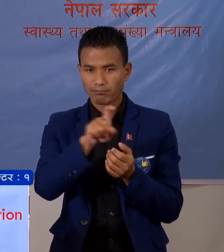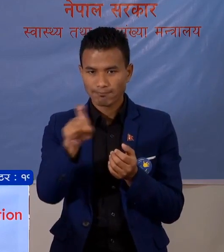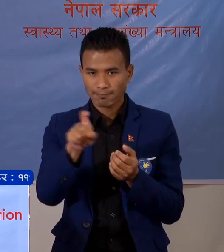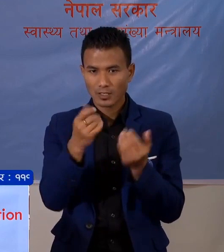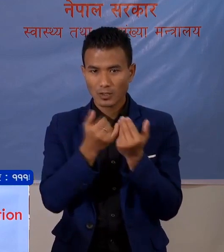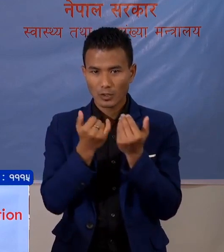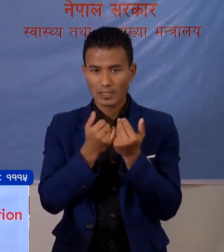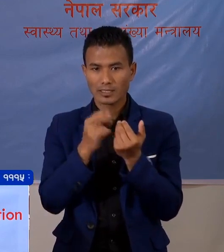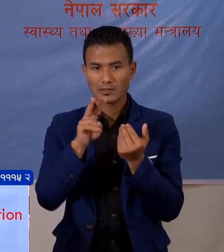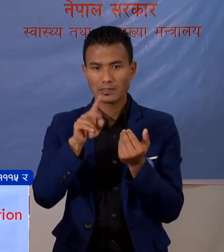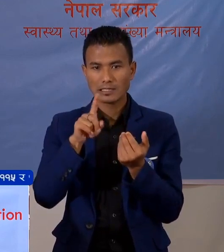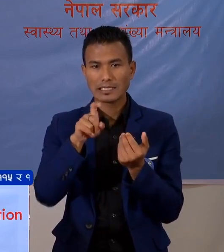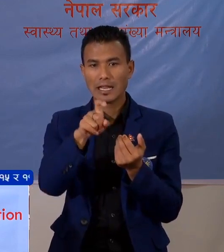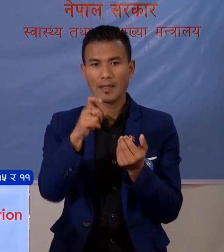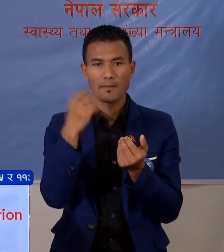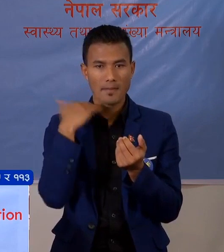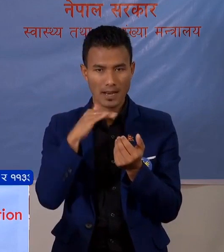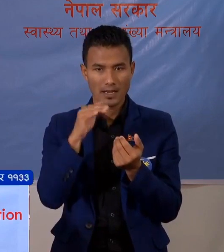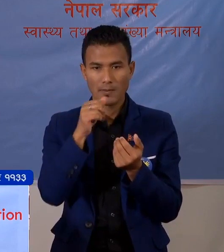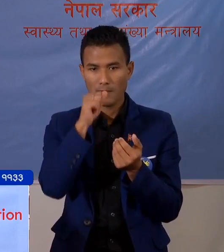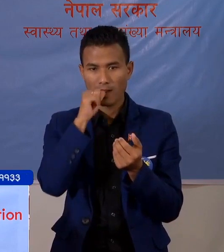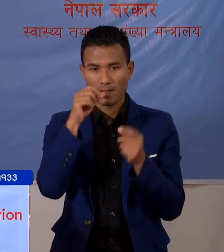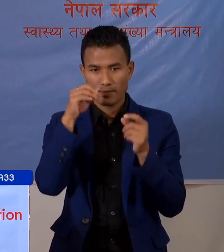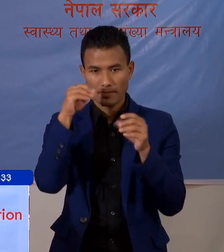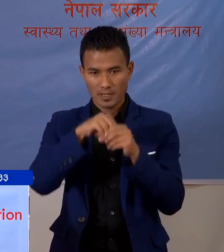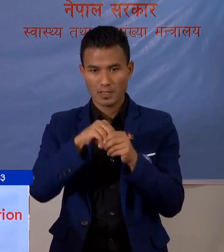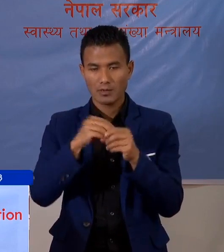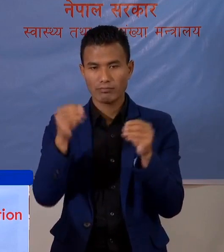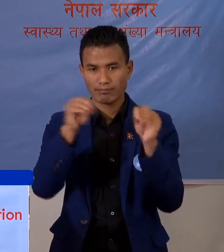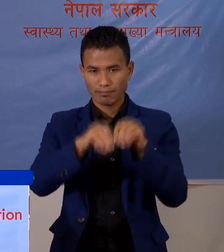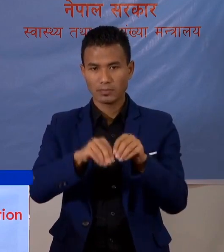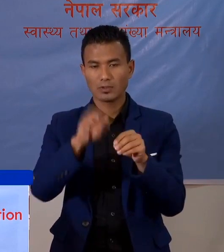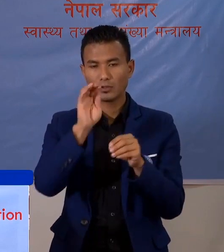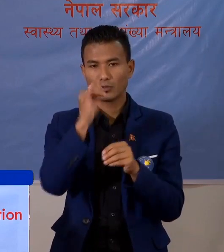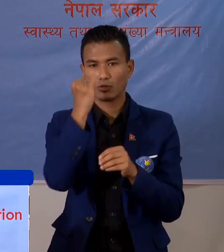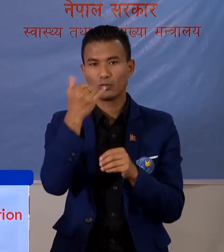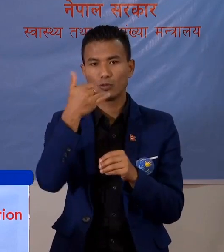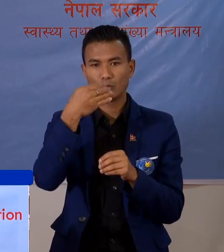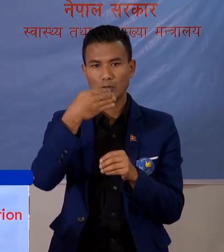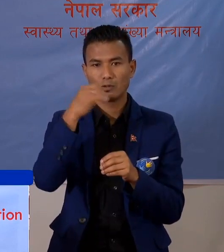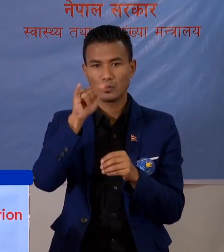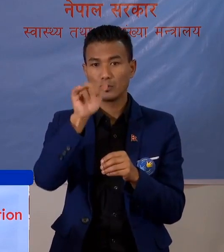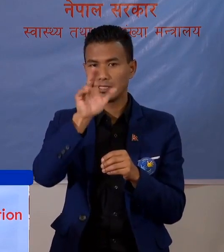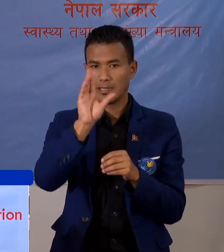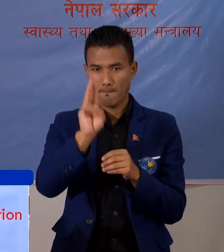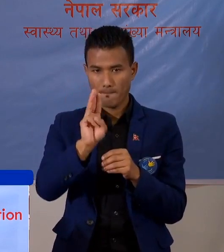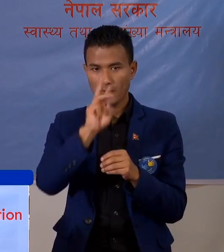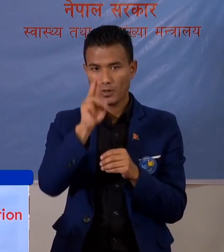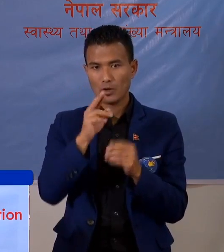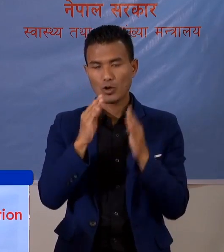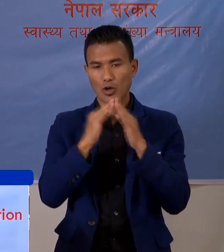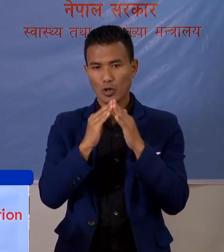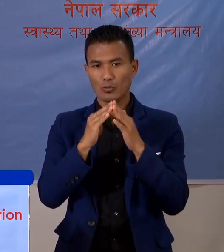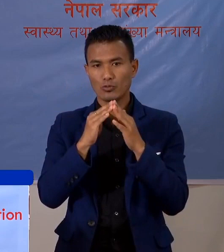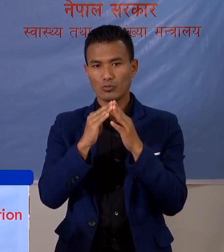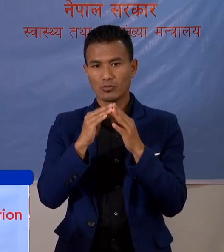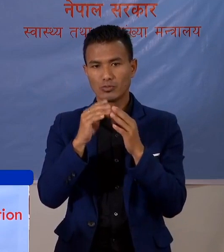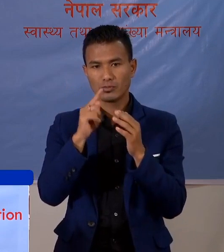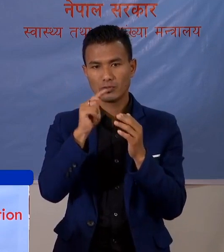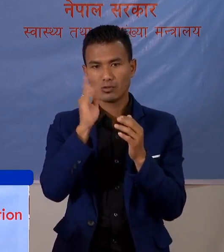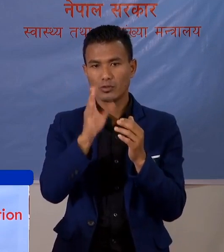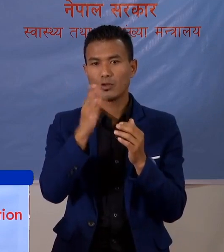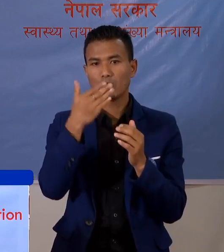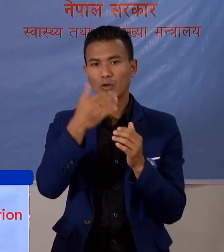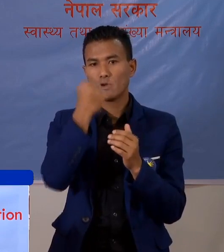डिजिनफेक्ट प्राय पानिमा मिशाईएको सोडियम हाइपोक्लोराइज र गरेरू ब्लीच क्लोरीन को